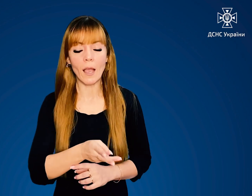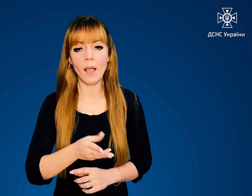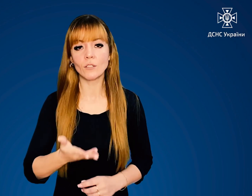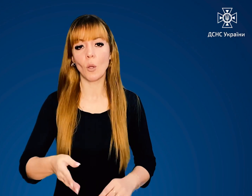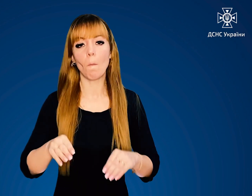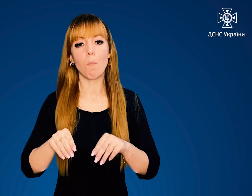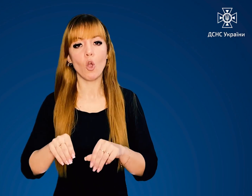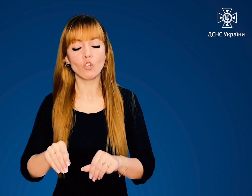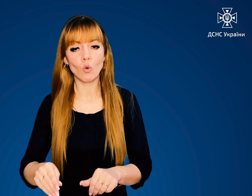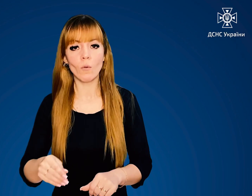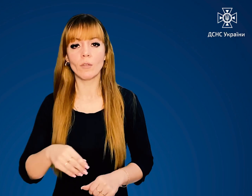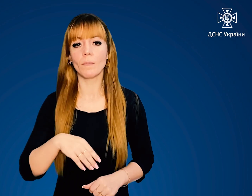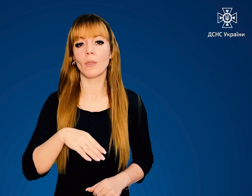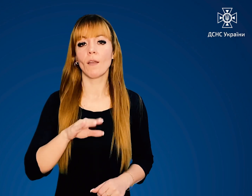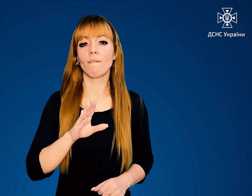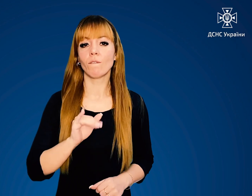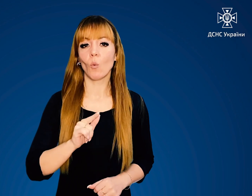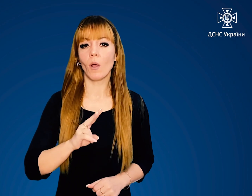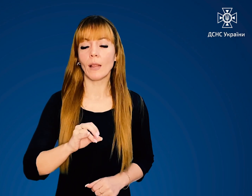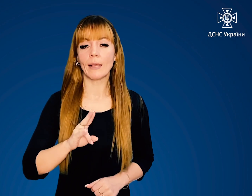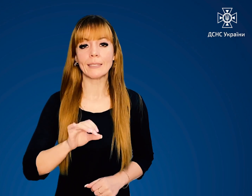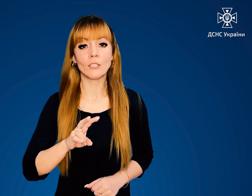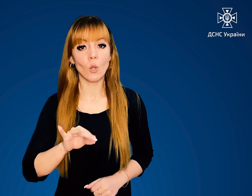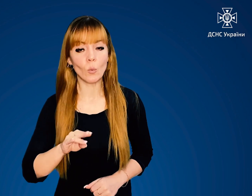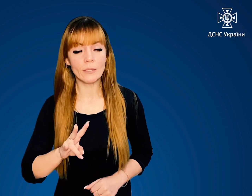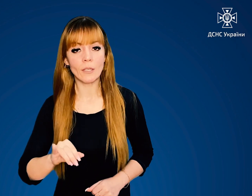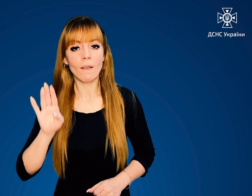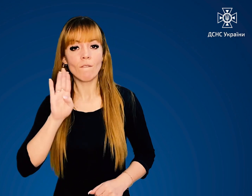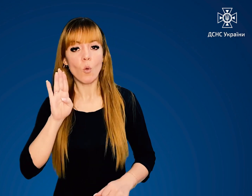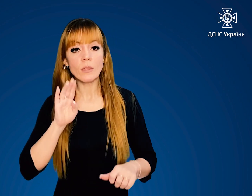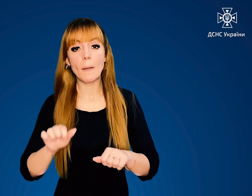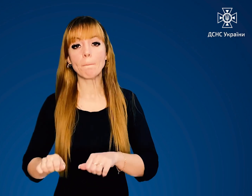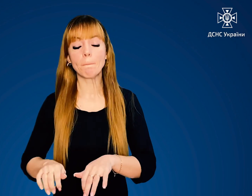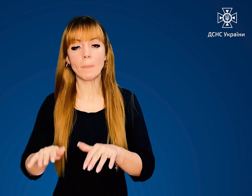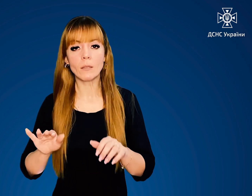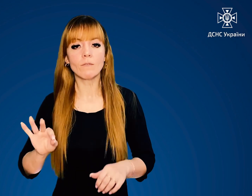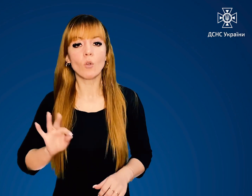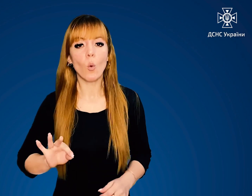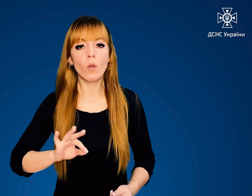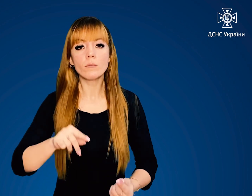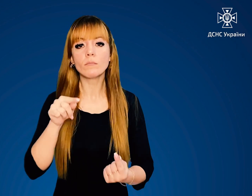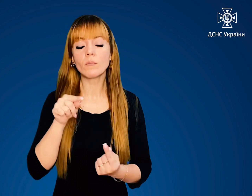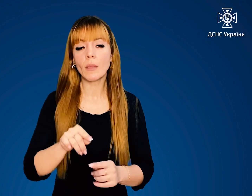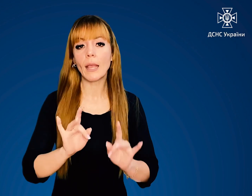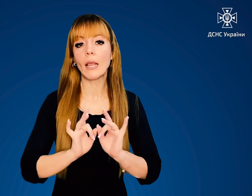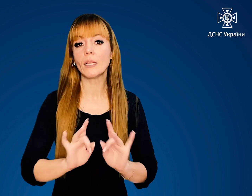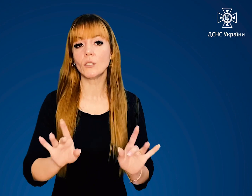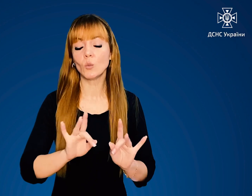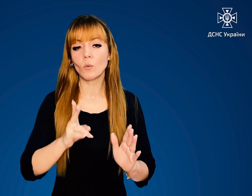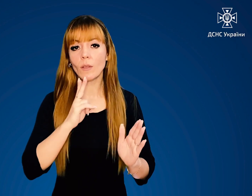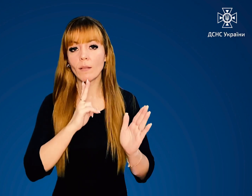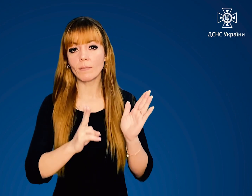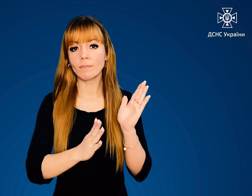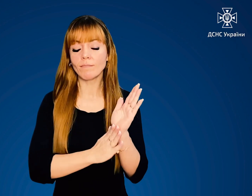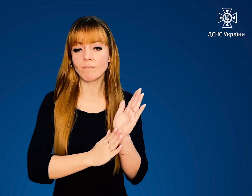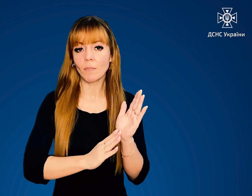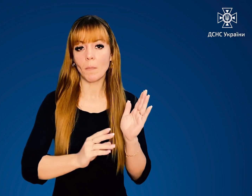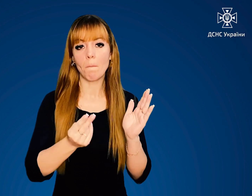вуглекислотні, водопільні – використовують згідно з інструкцією, наведеною у вигляді малюнків і